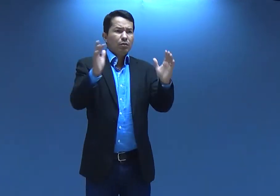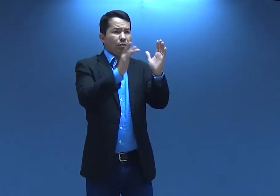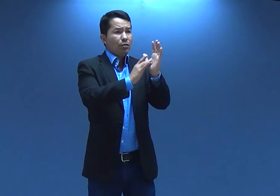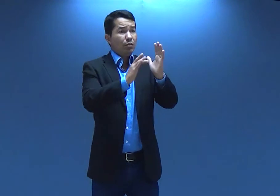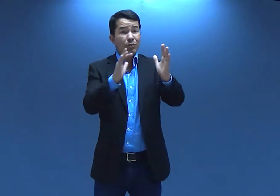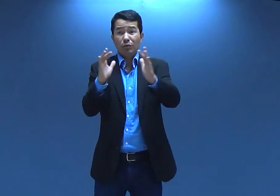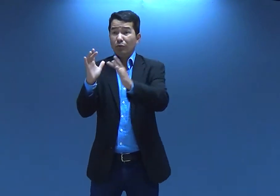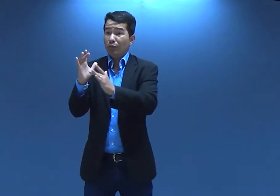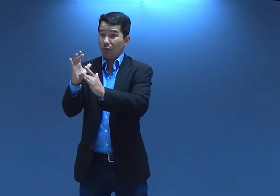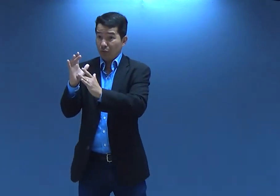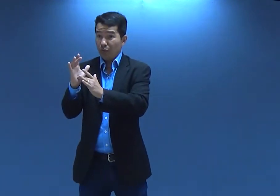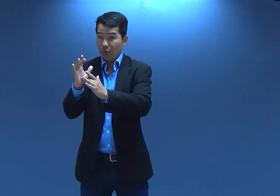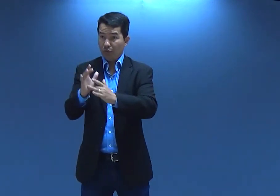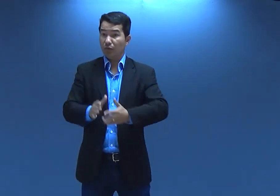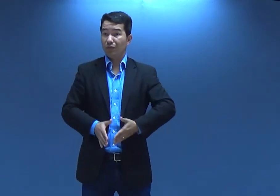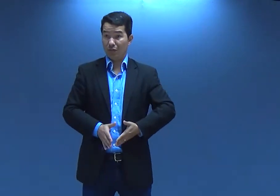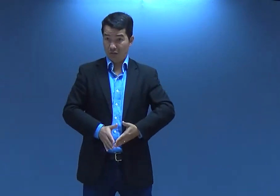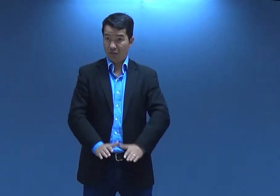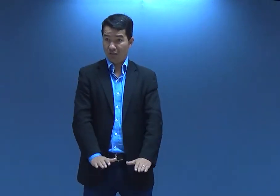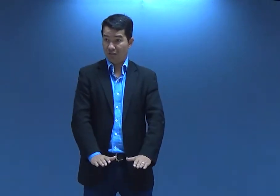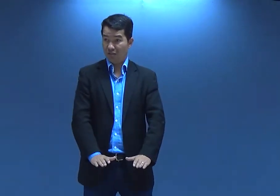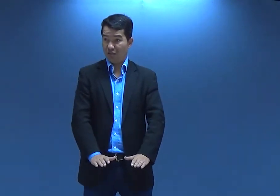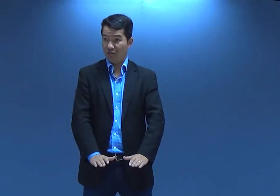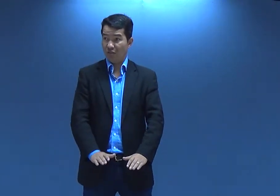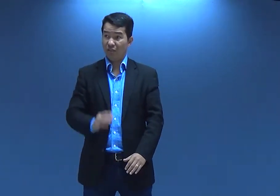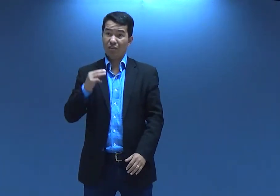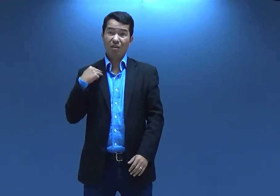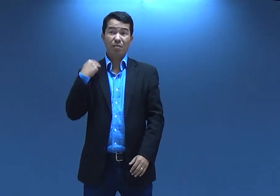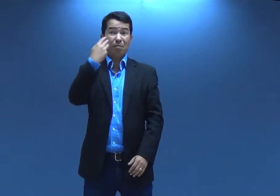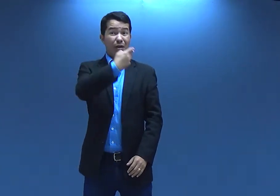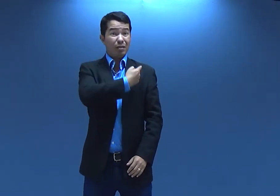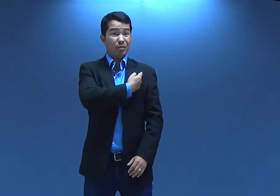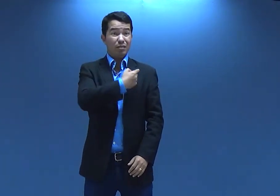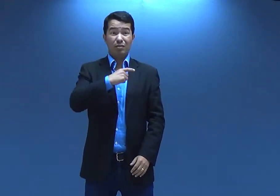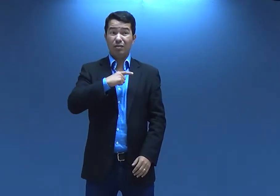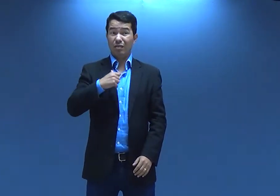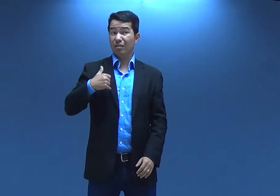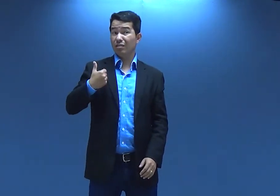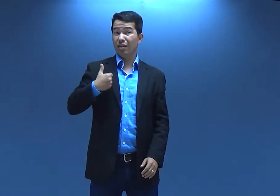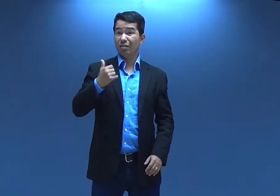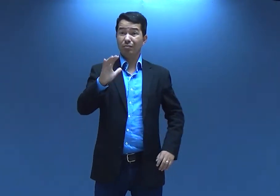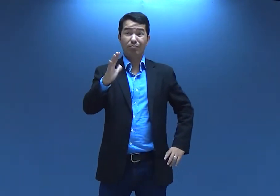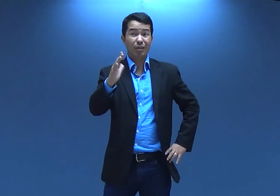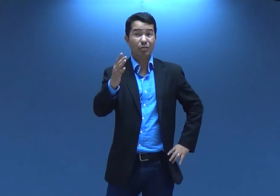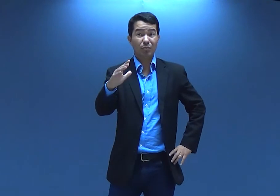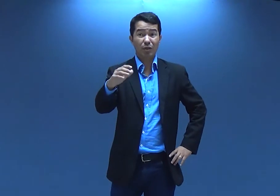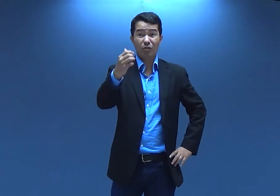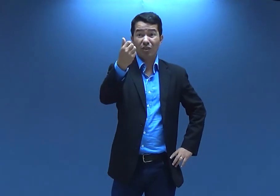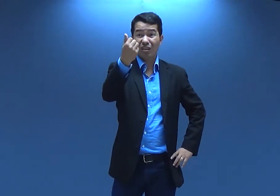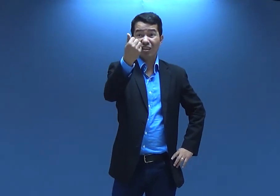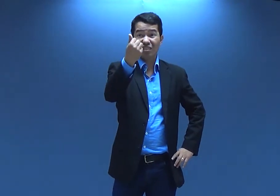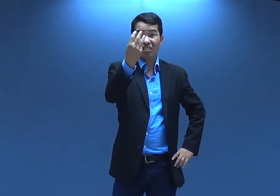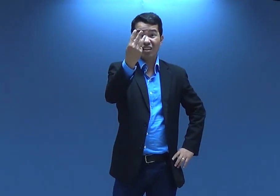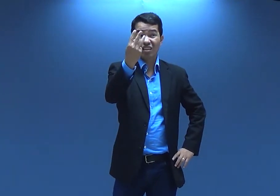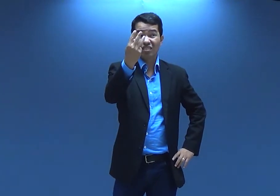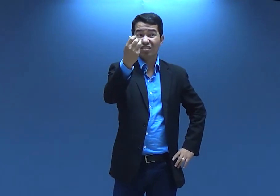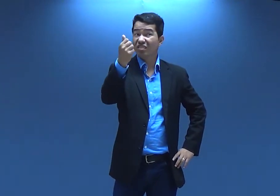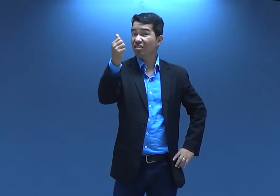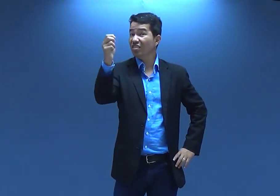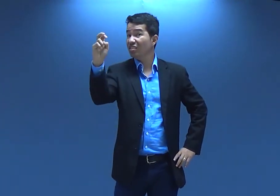Então, Jesus, né? Nasceu. E a Maria tinha mais ou menos 13,